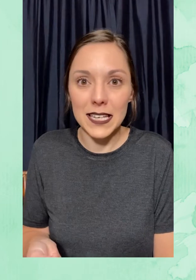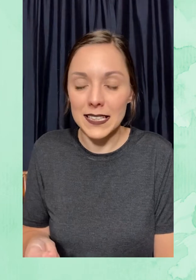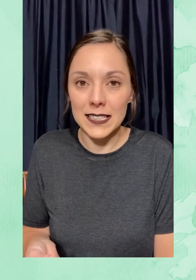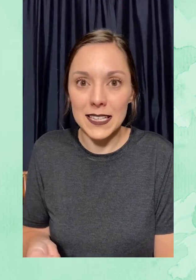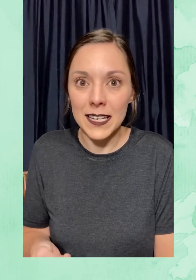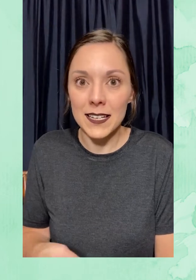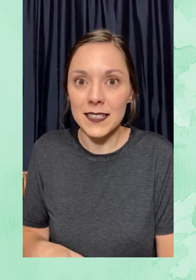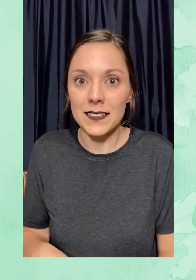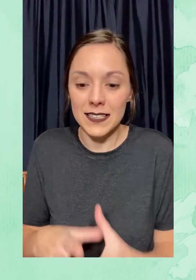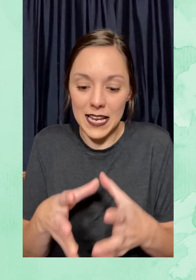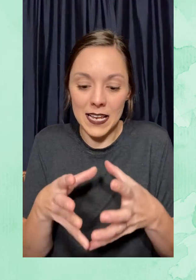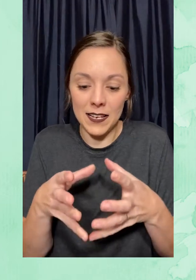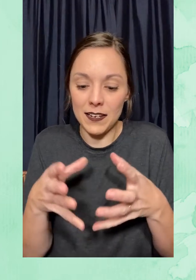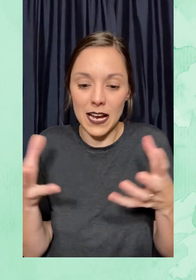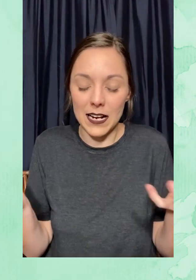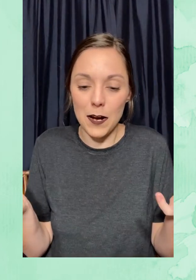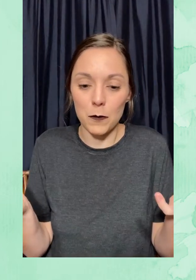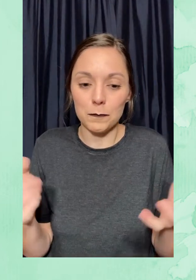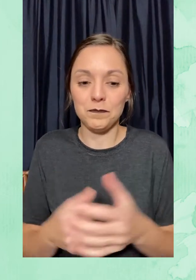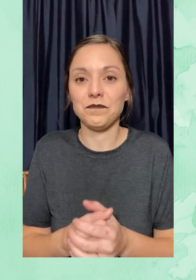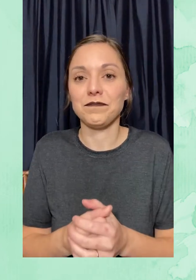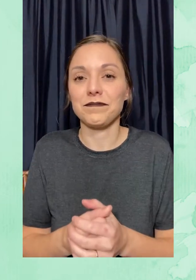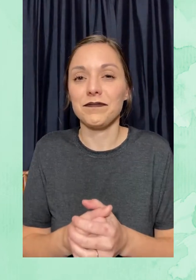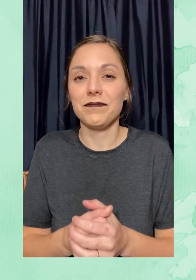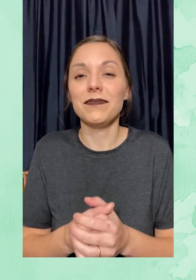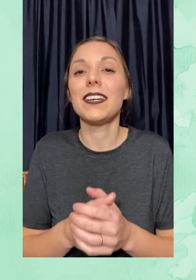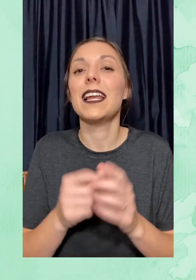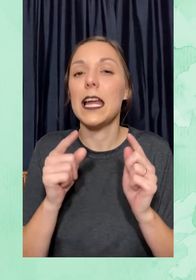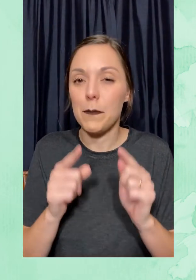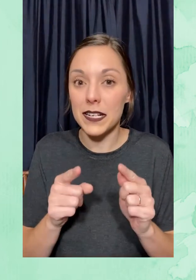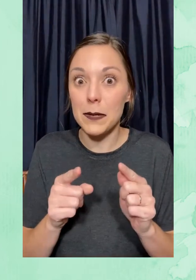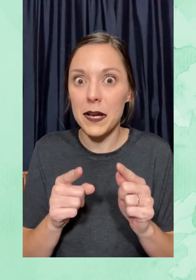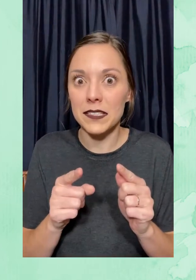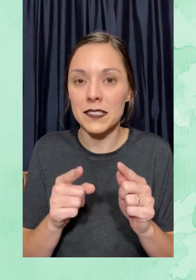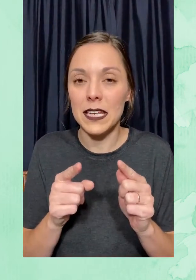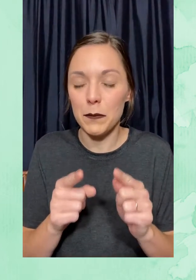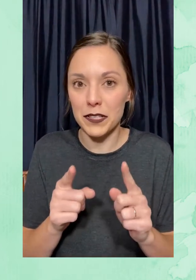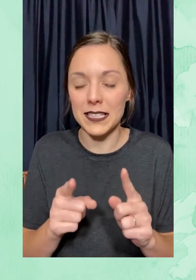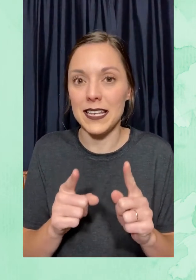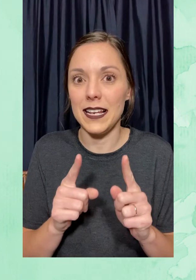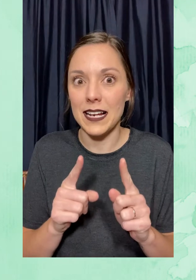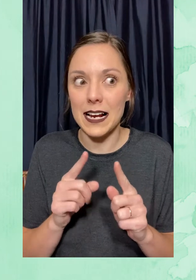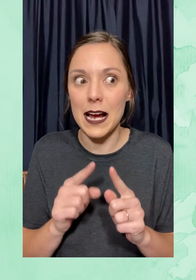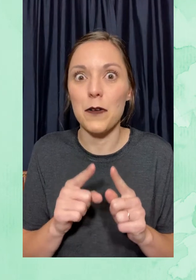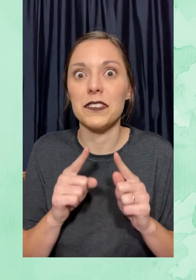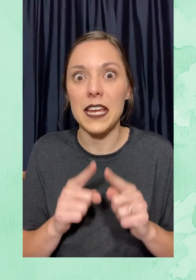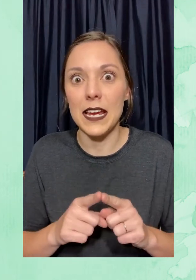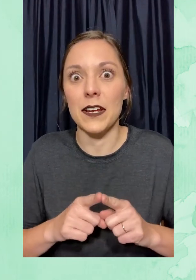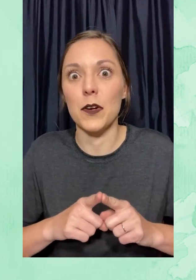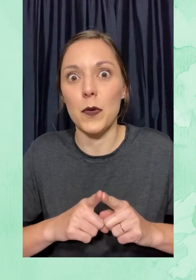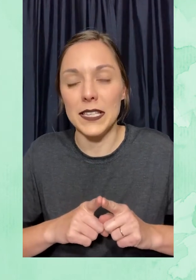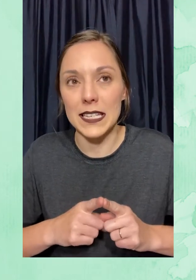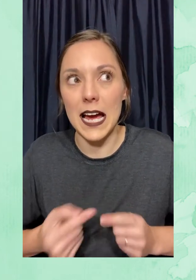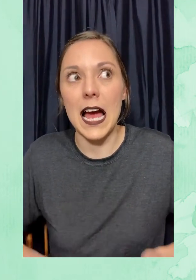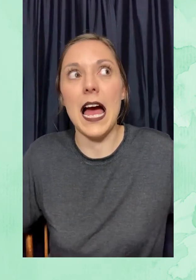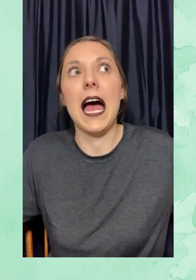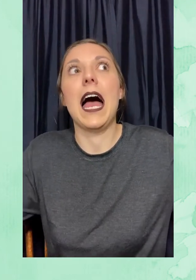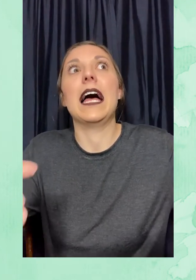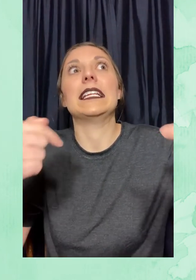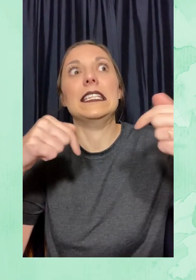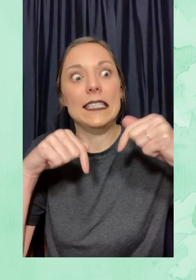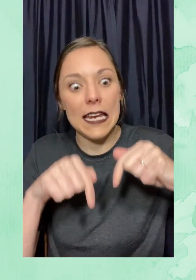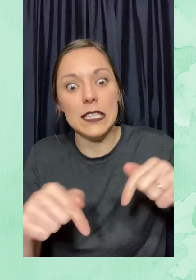importante del cacao. La parte más importante del cacao se encuentra